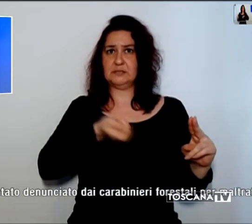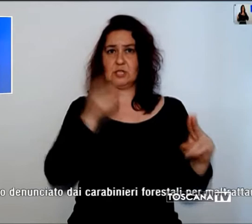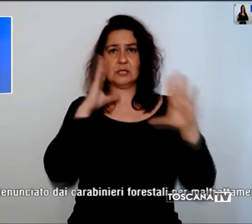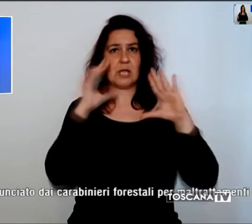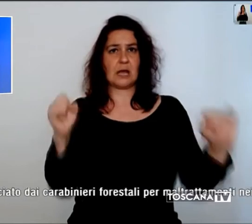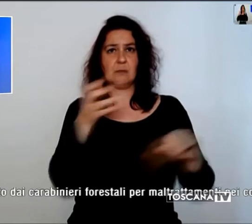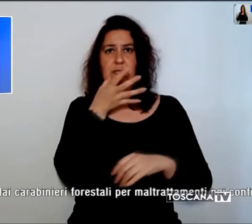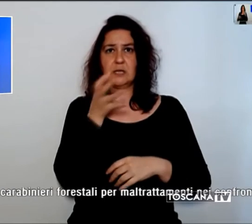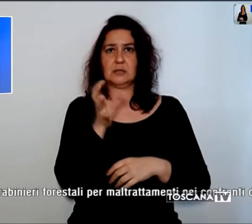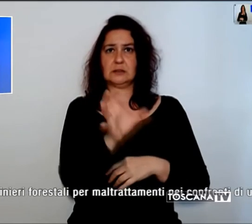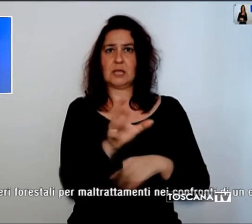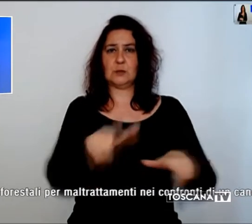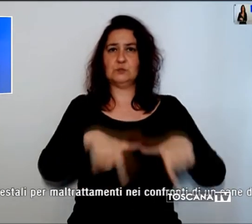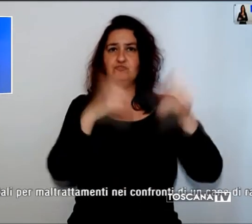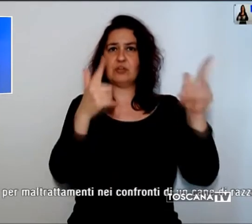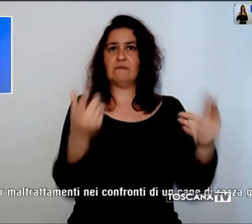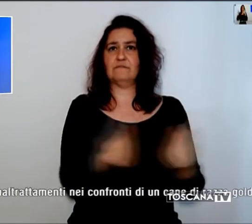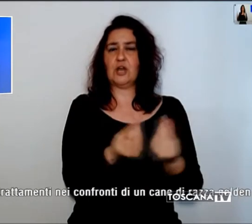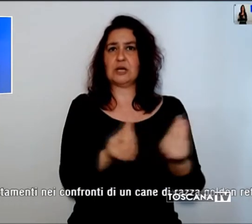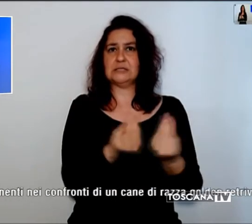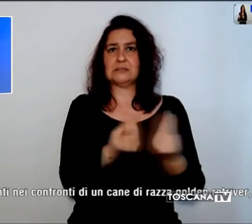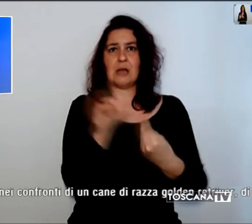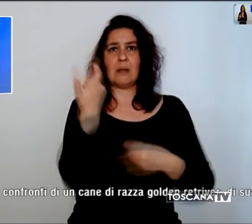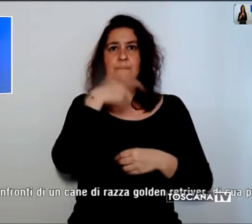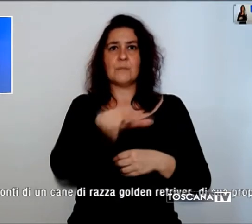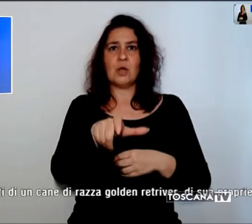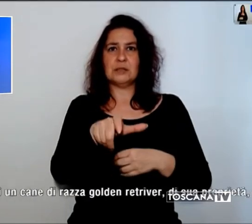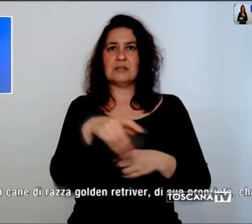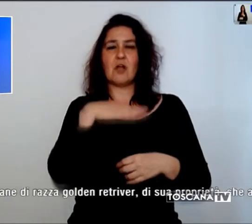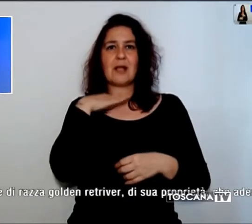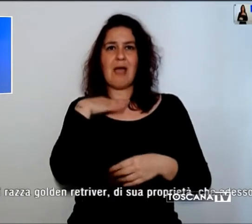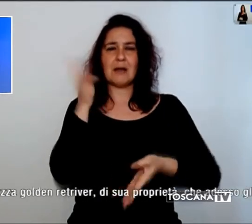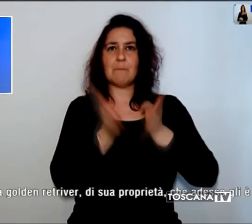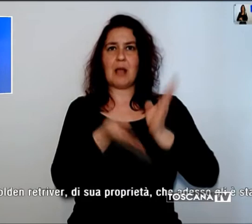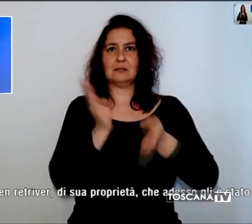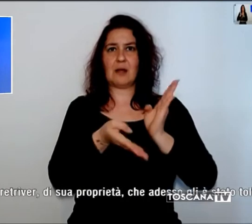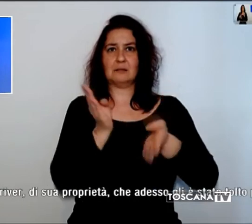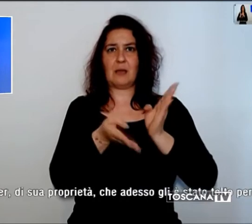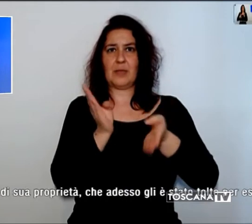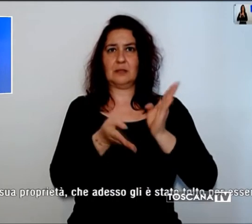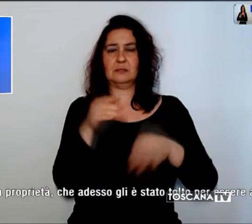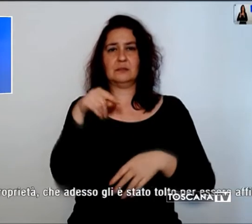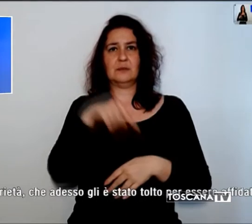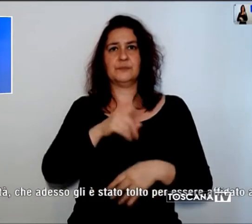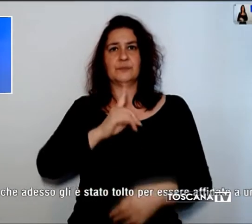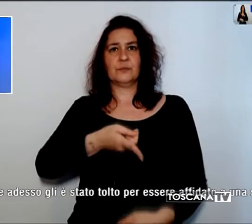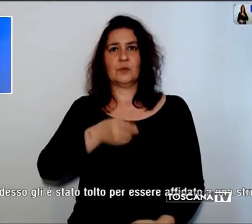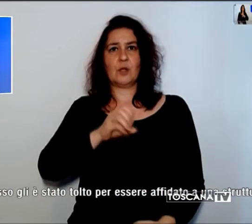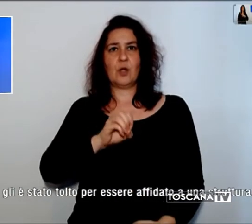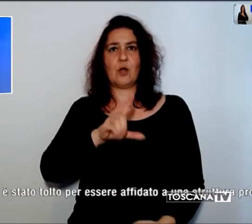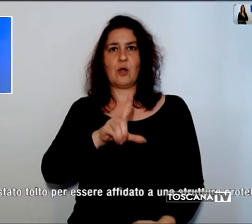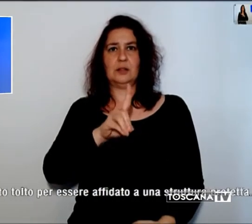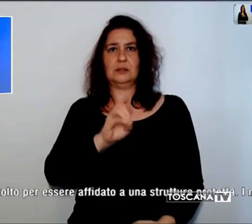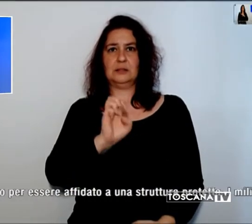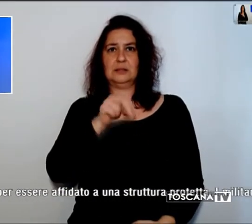forestali per maltrattamenti nei confronti di un cane di razza Golden Retriever di sua proprietà